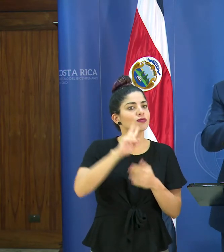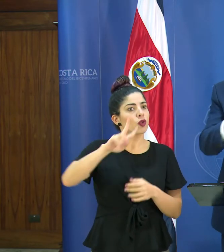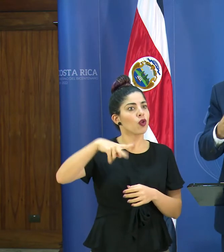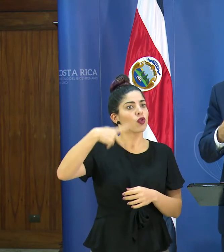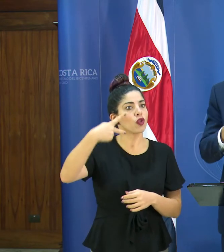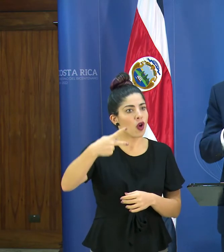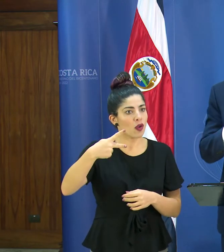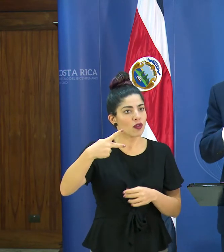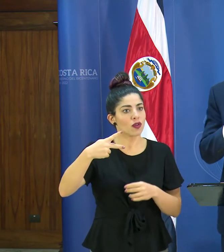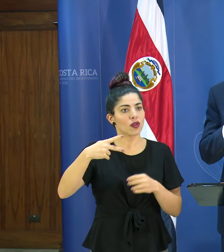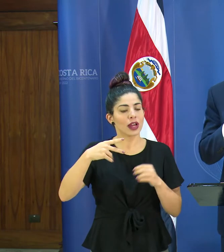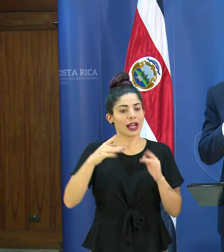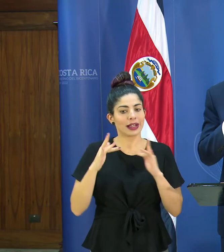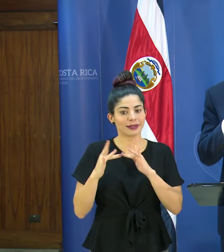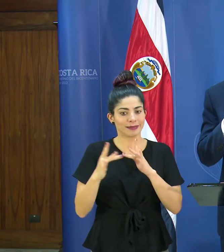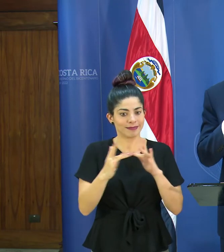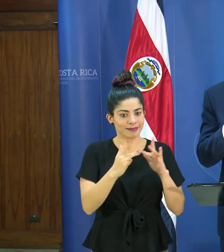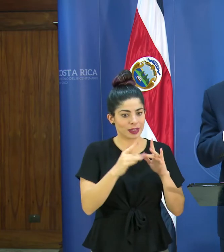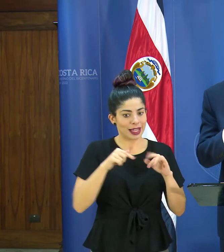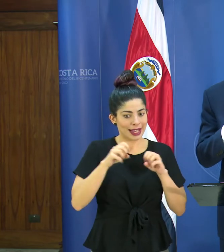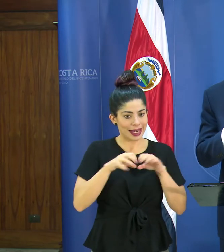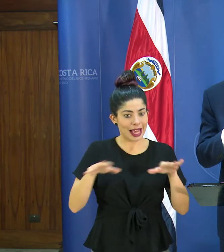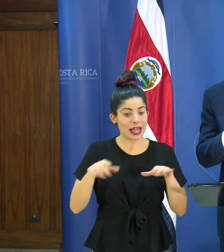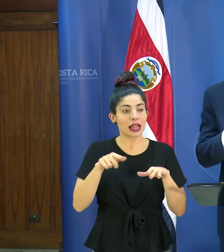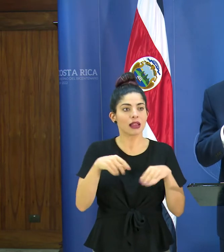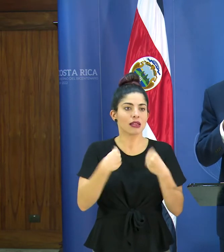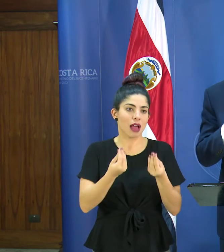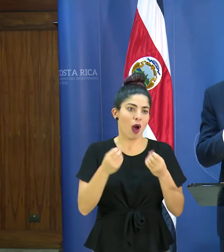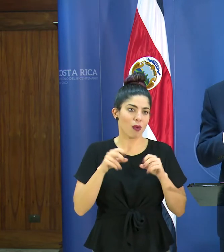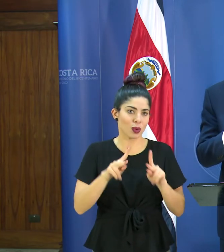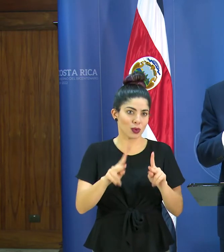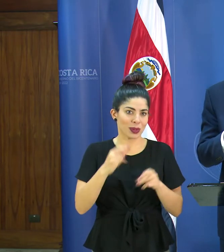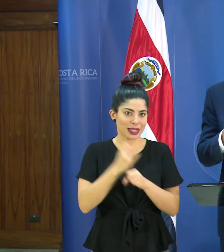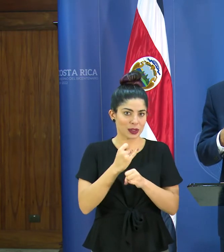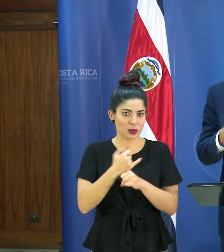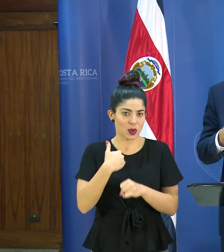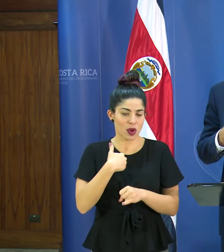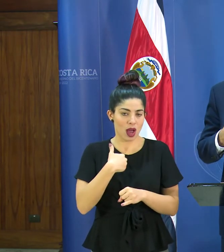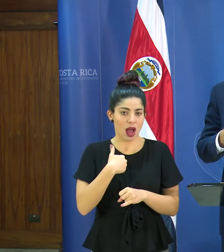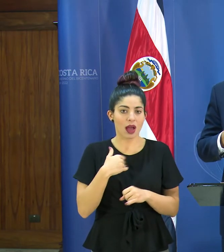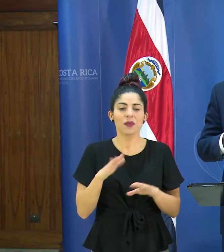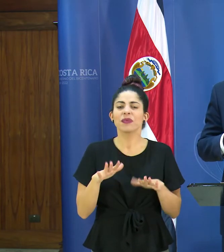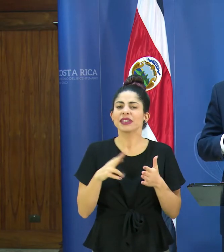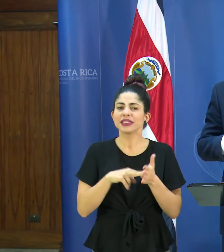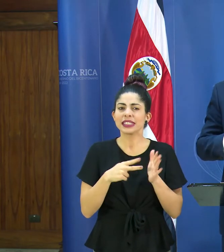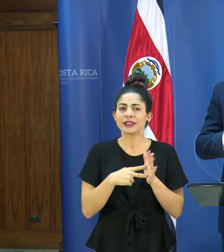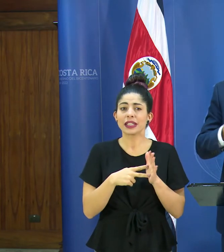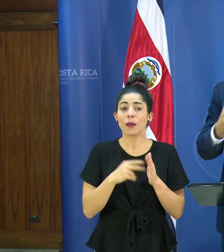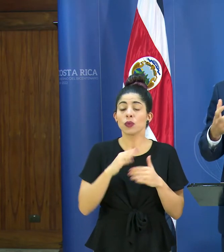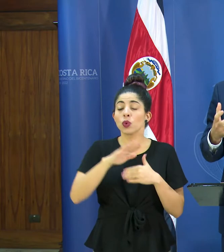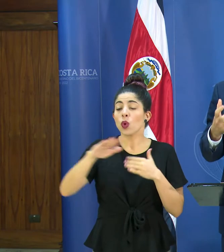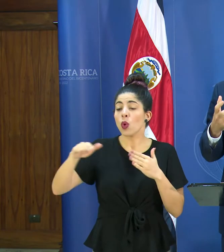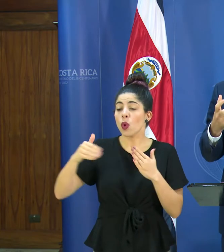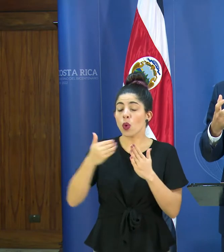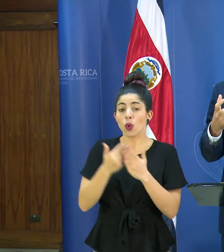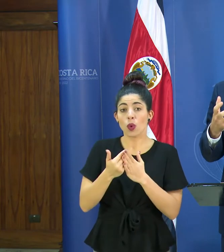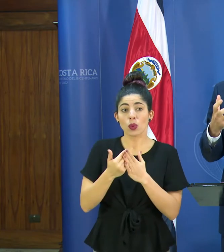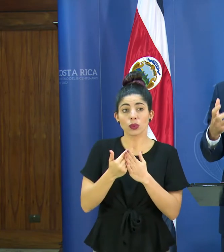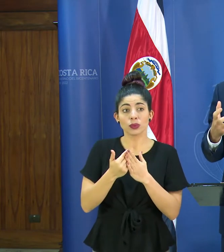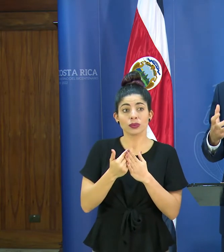en red y eso es una de las posibilidades que ofrece la institución y es que todas nuestras